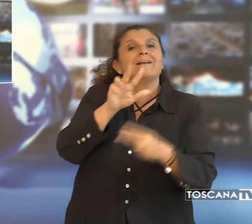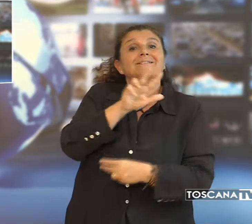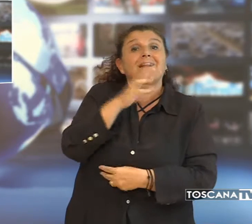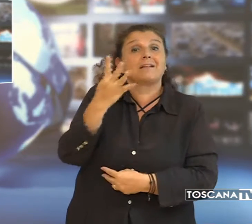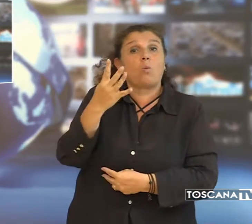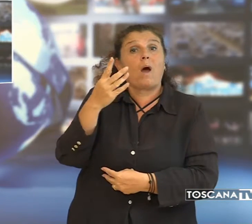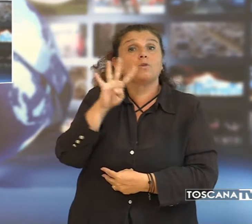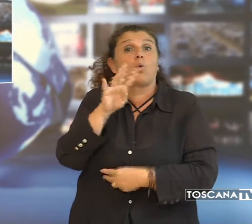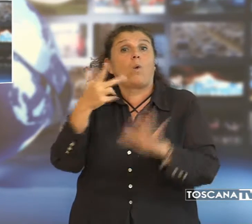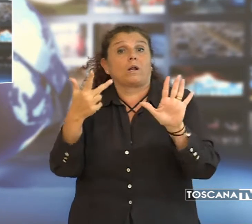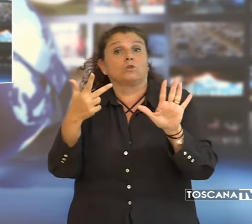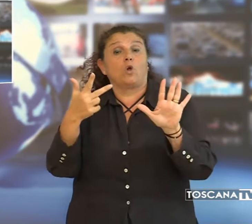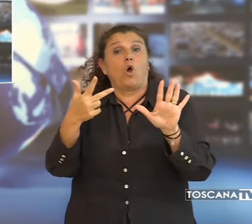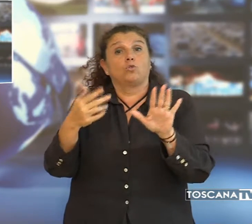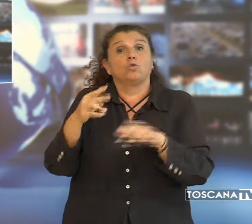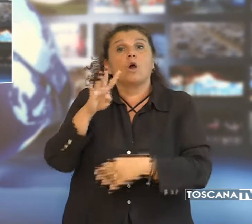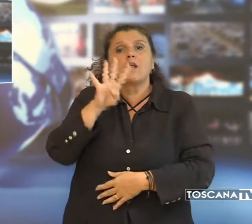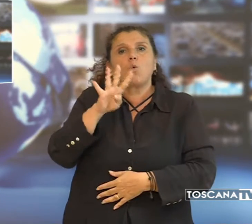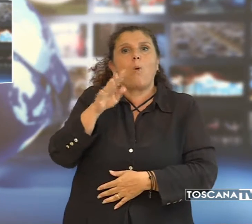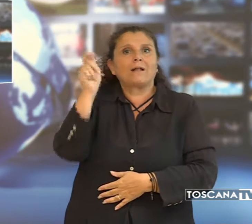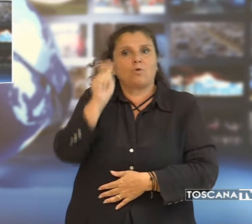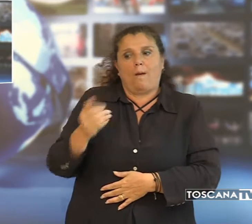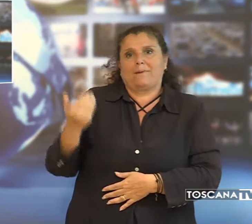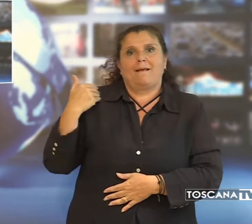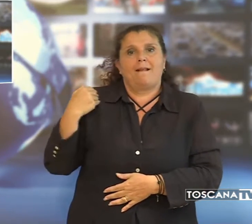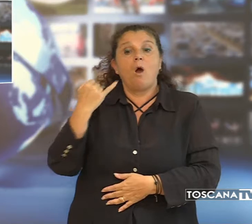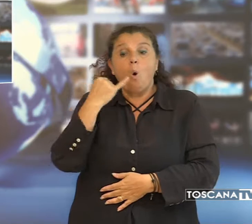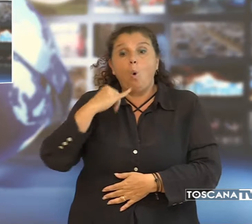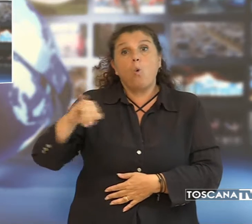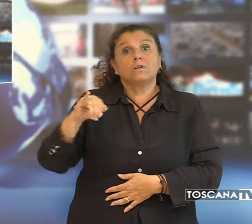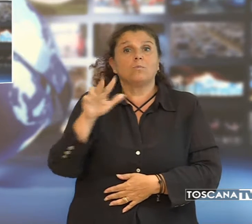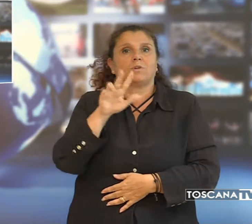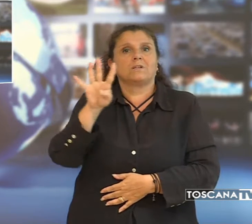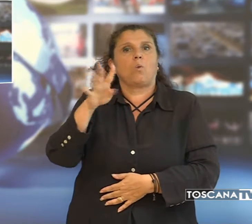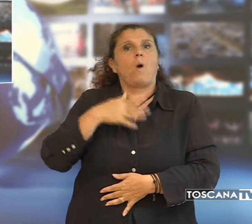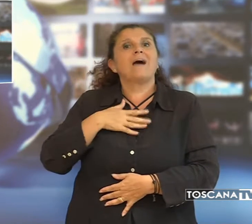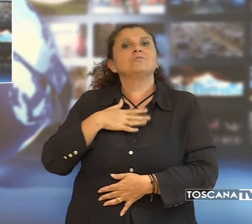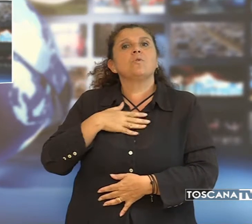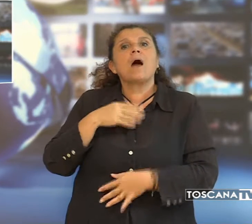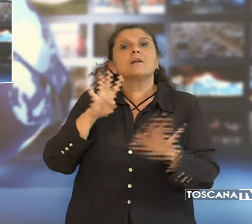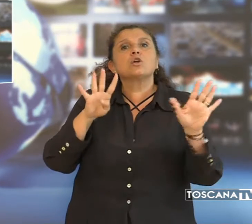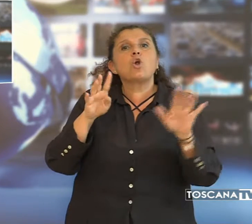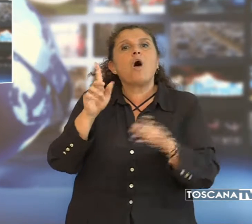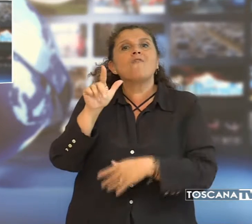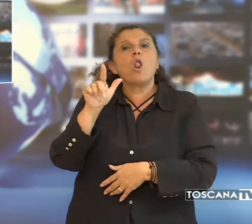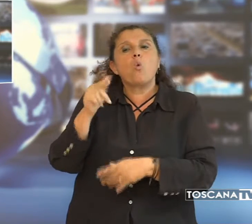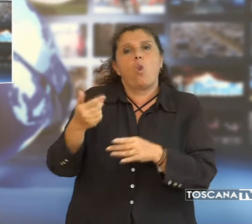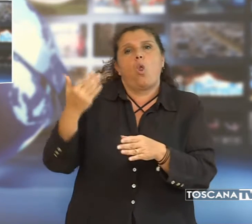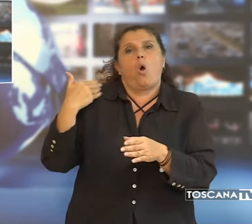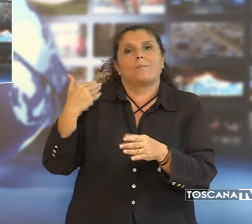48, lo scorso 4 aprile. L'ultimo, un 34enne, il 9 luglio scorso.